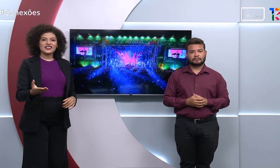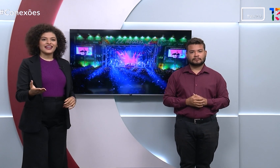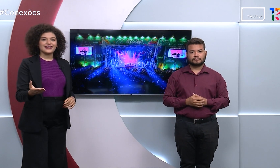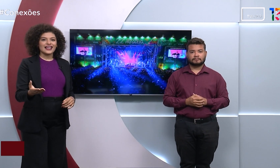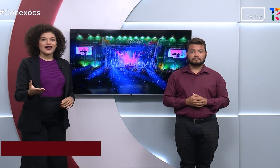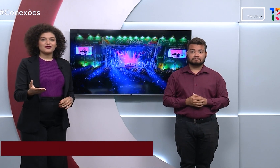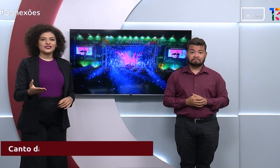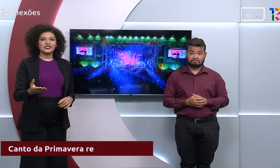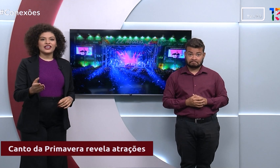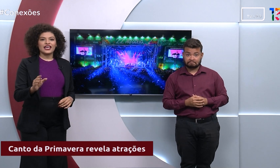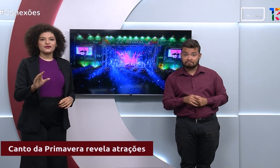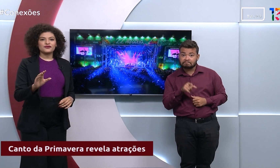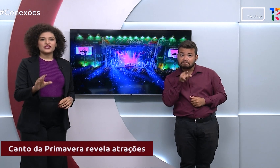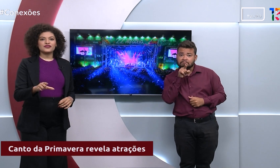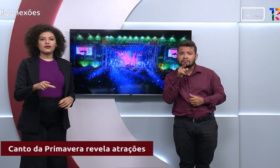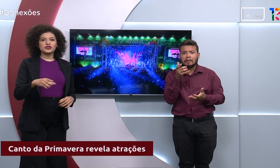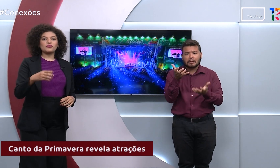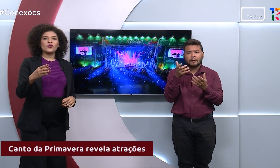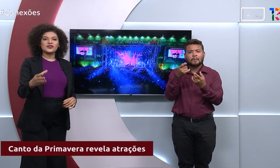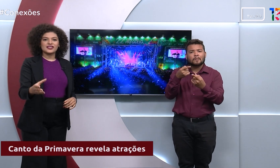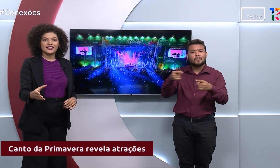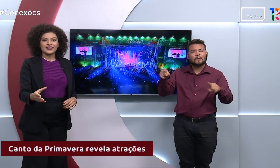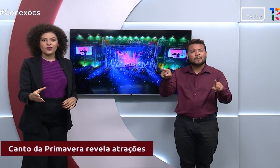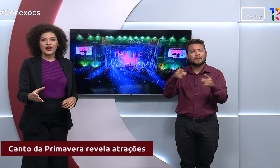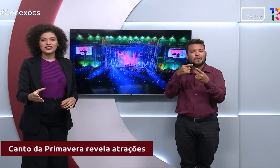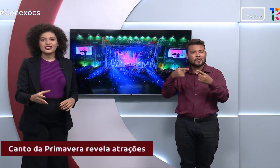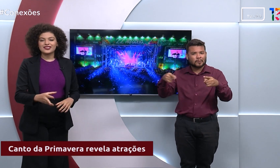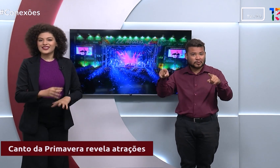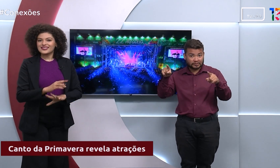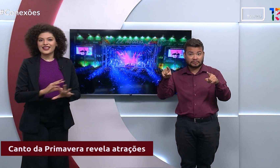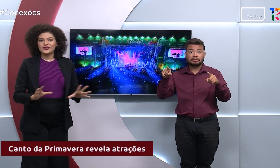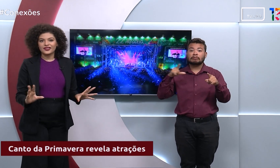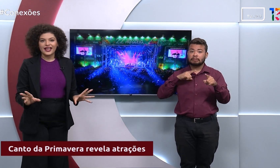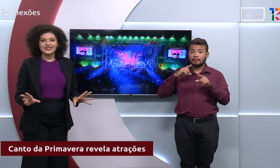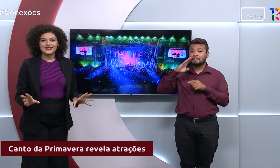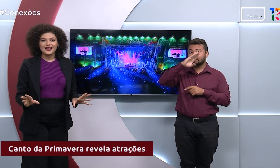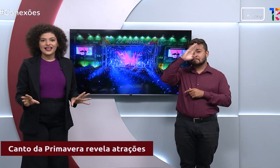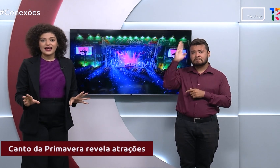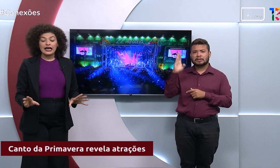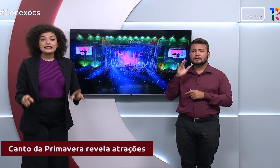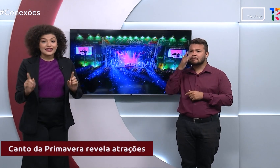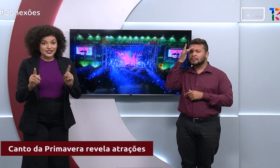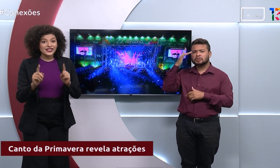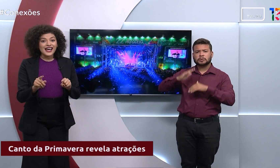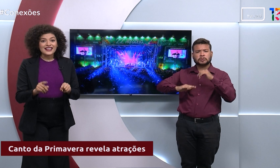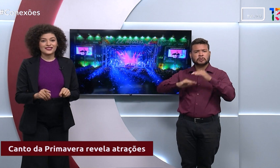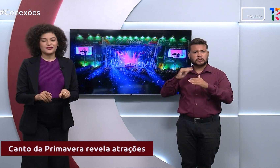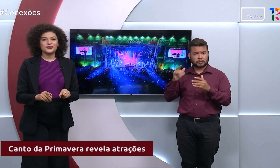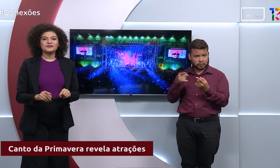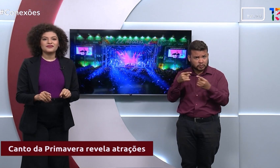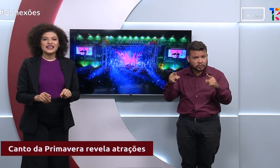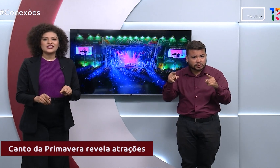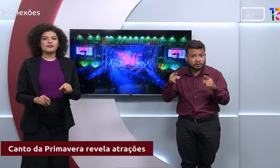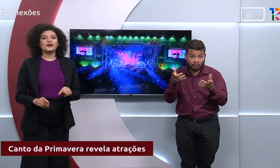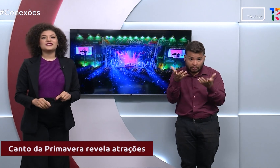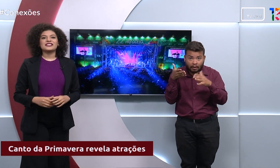Você aí está a fim de ir em um festival de música com artistas nacionais? A entrada é de graça, viu? Já pode ir